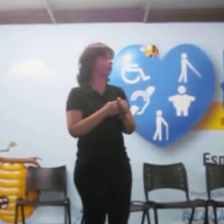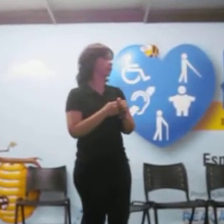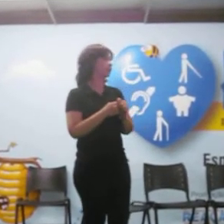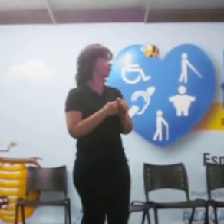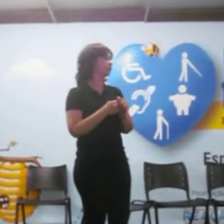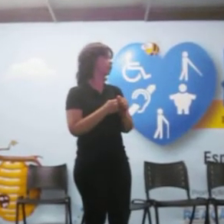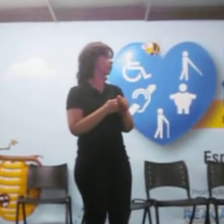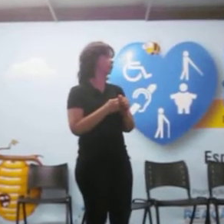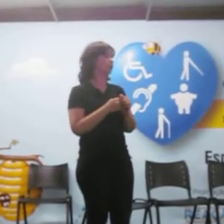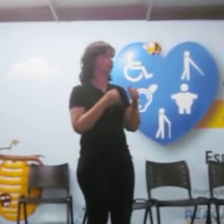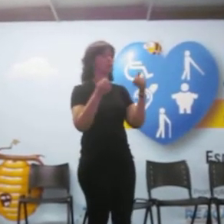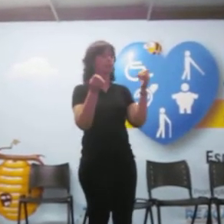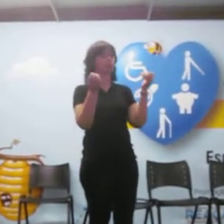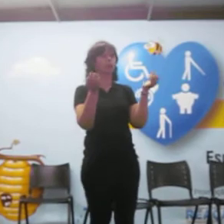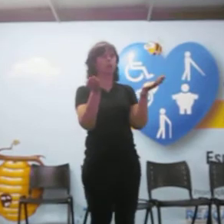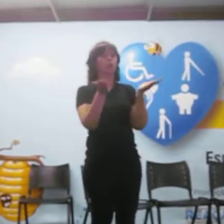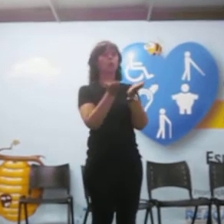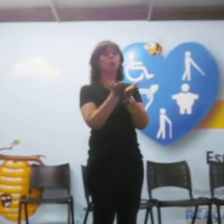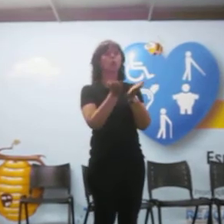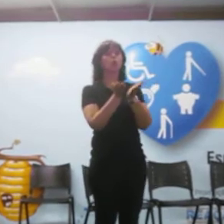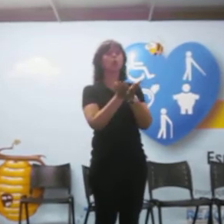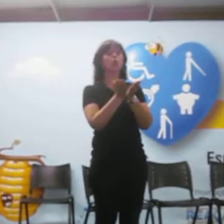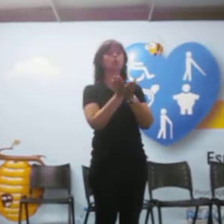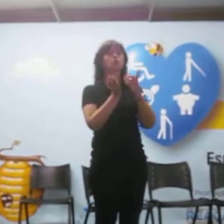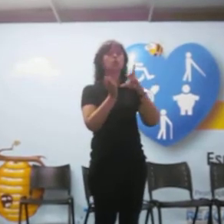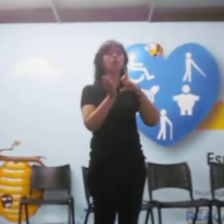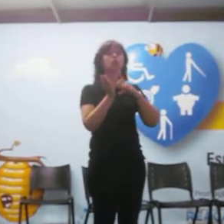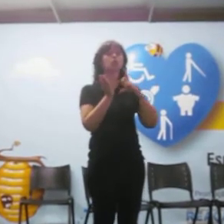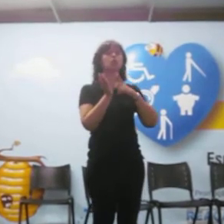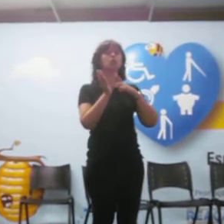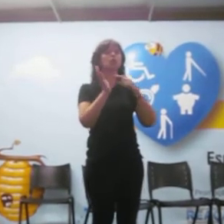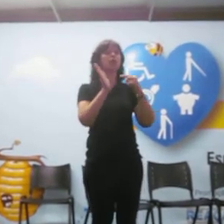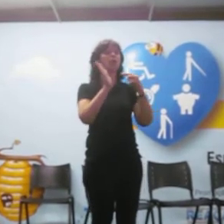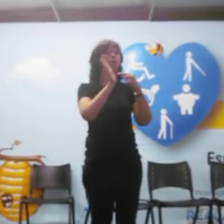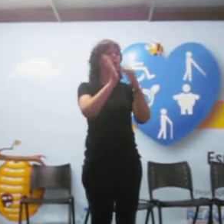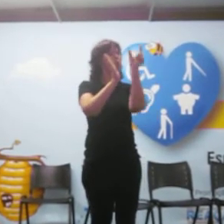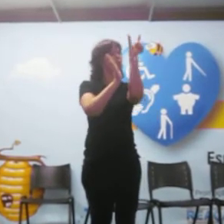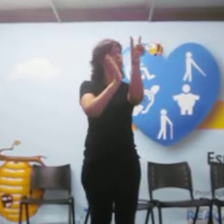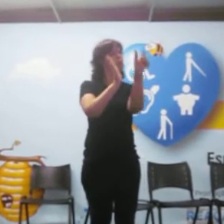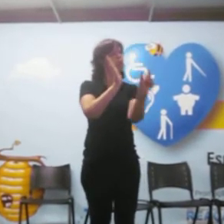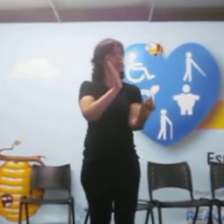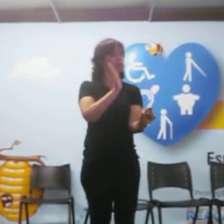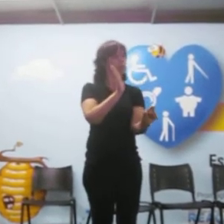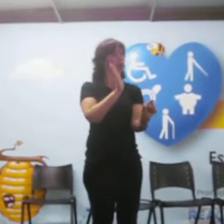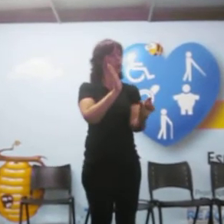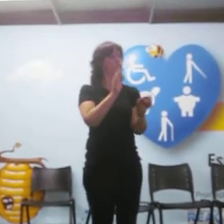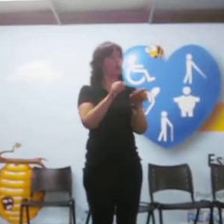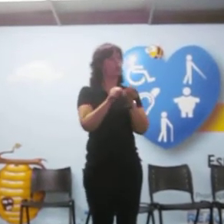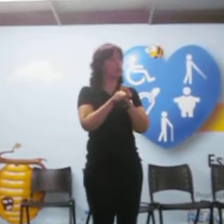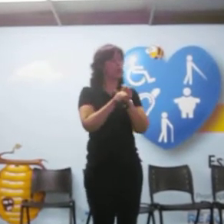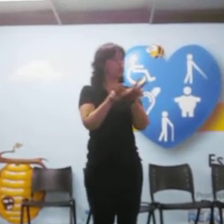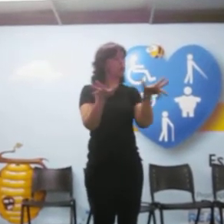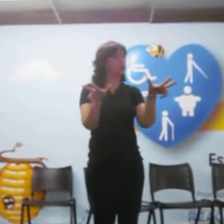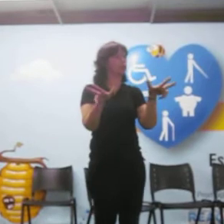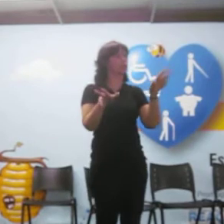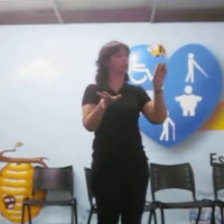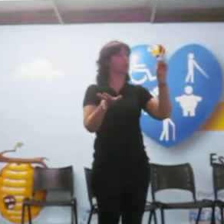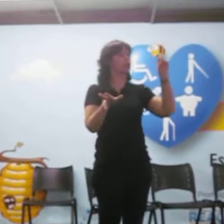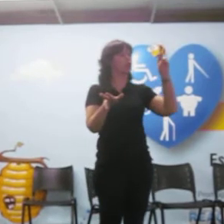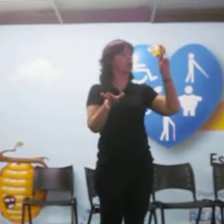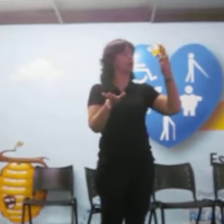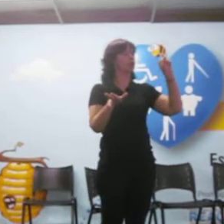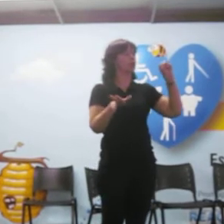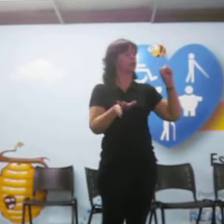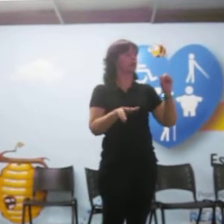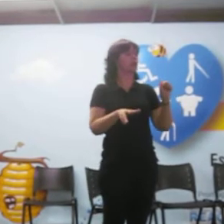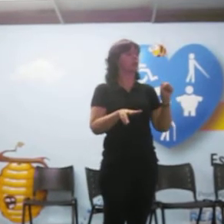Hoje, qual é o modelo de concessão de órteses e próteses, né? Tem-se falado muito aqui em